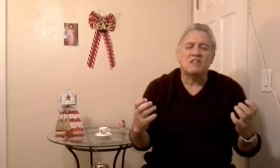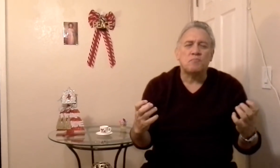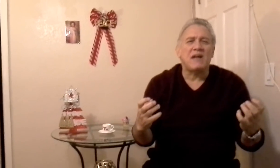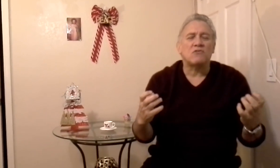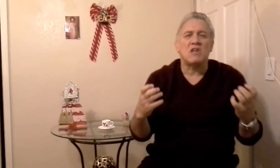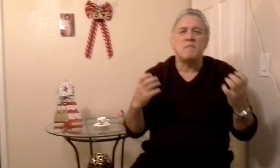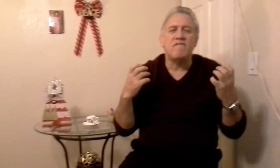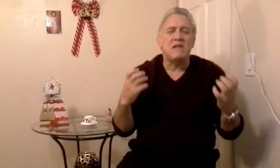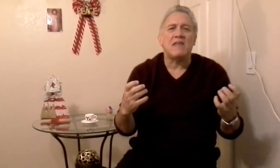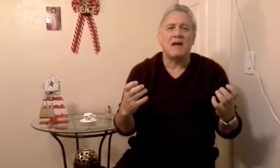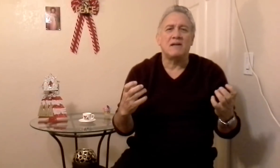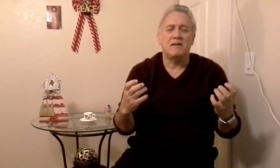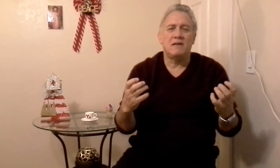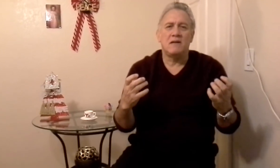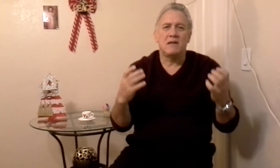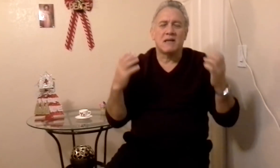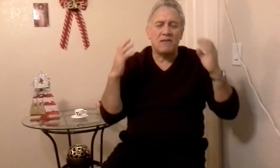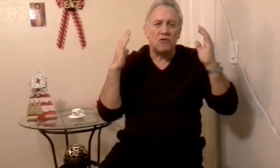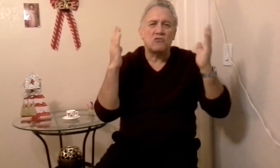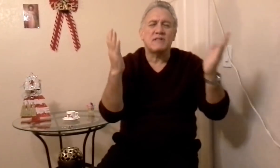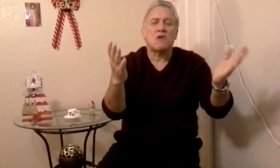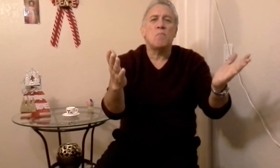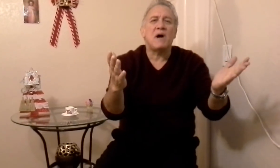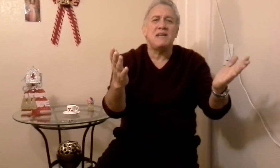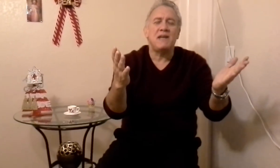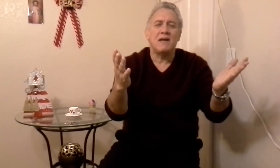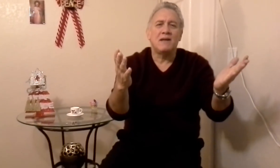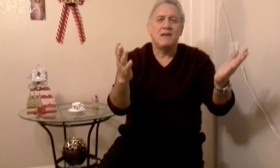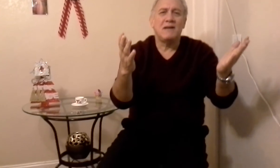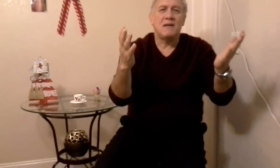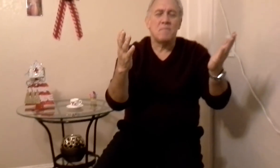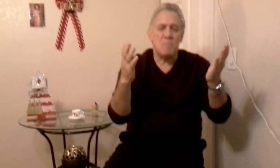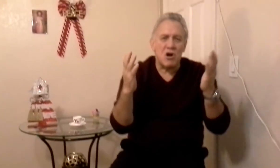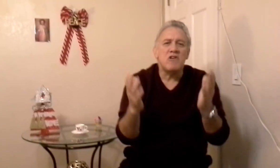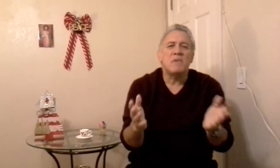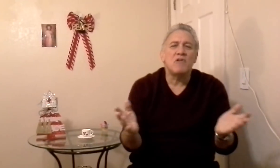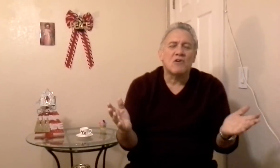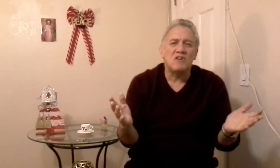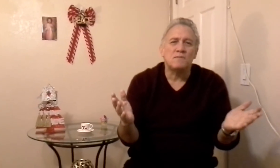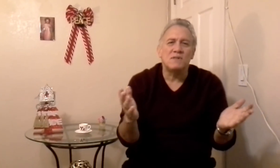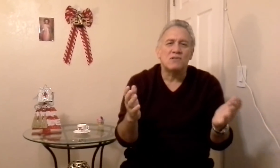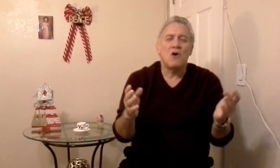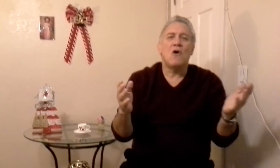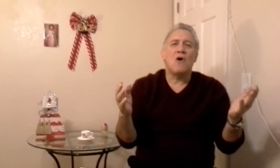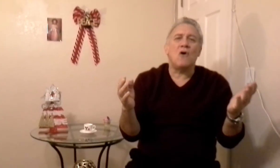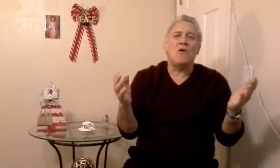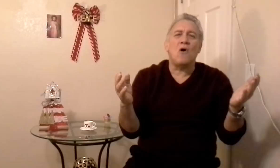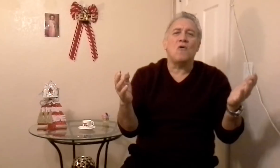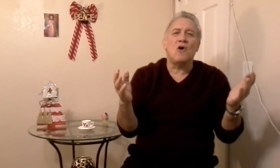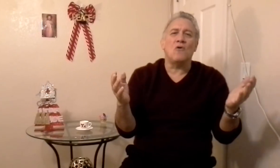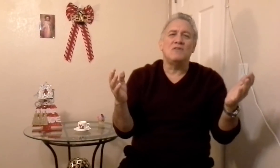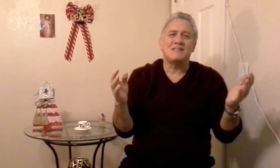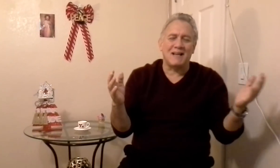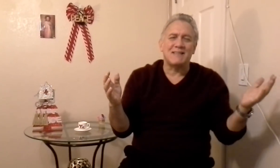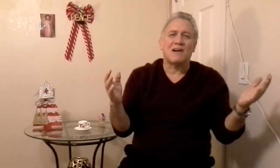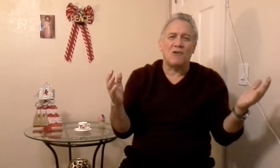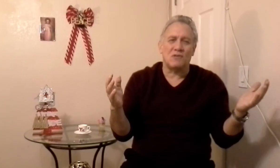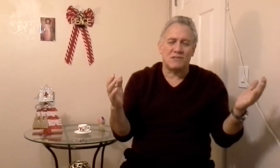respeto, de mi vida, que Dios los acompañe, Merry Merry Christmas, Ho Ho Ho, Santa Claus,